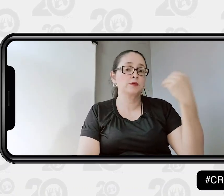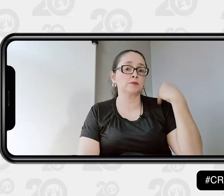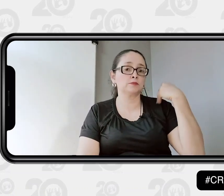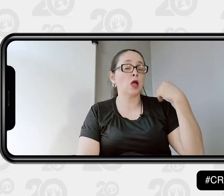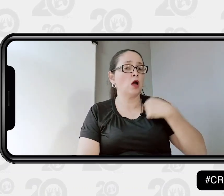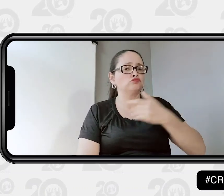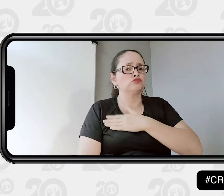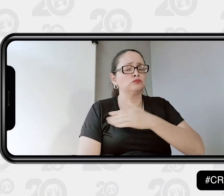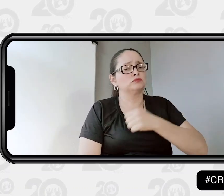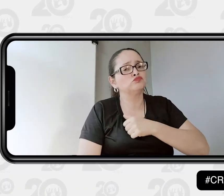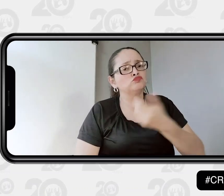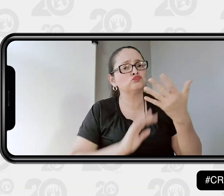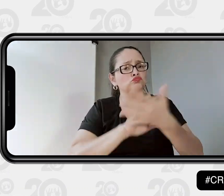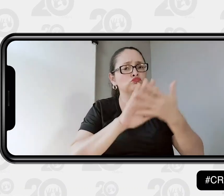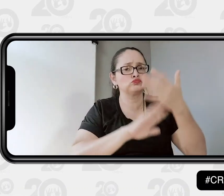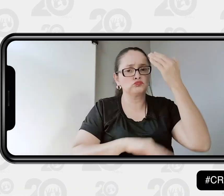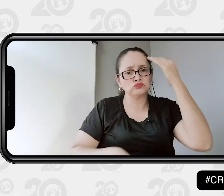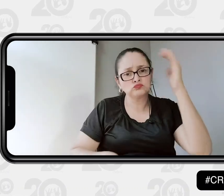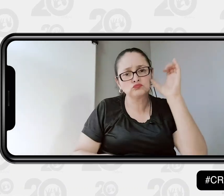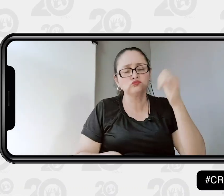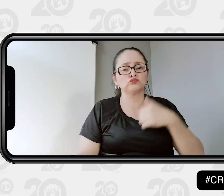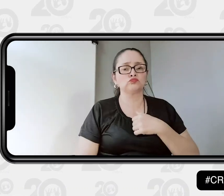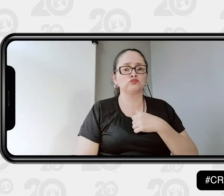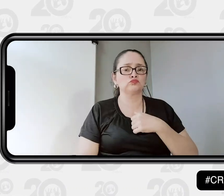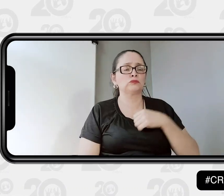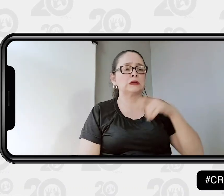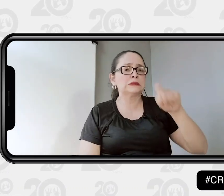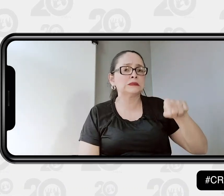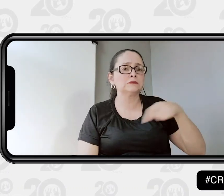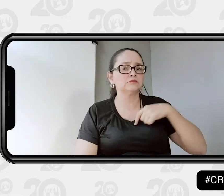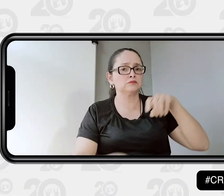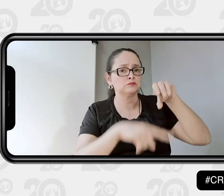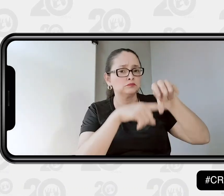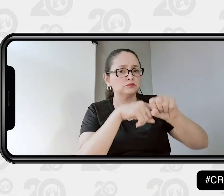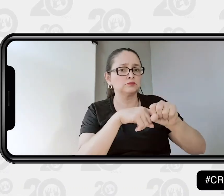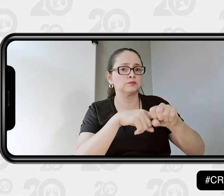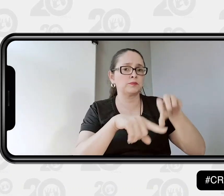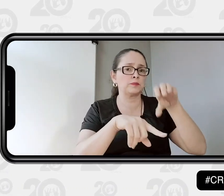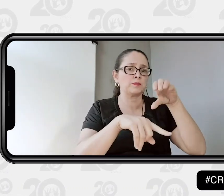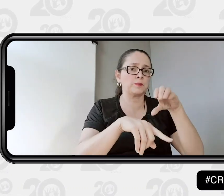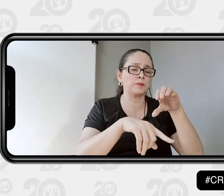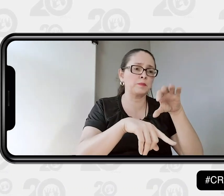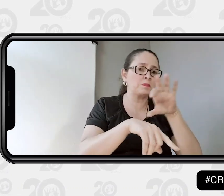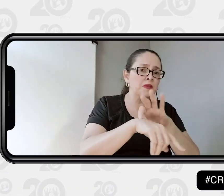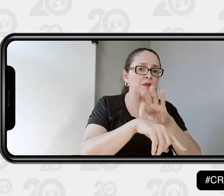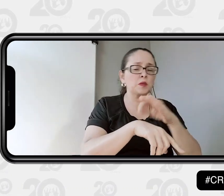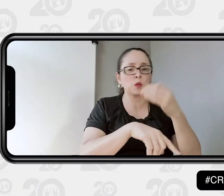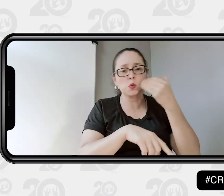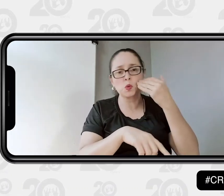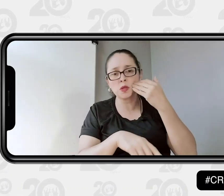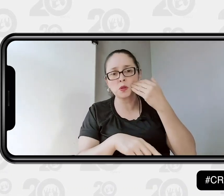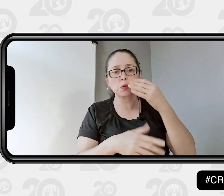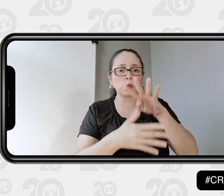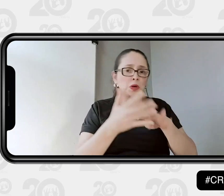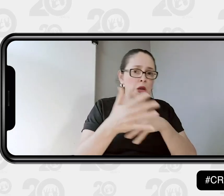sonar el teléfono, se responde la llamada, sea hombre o mujer, y me presento con mi seña, que es esta, y pido una cita